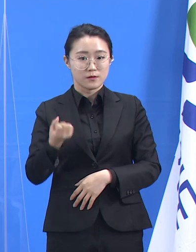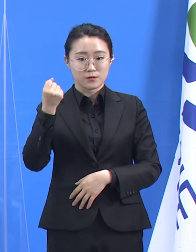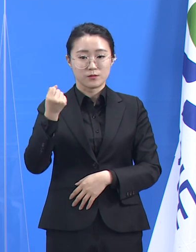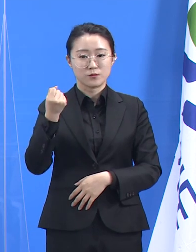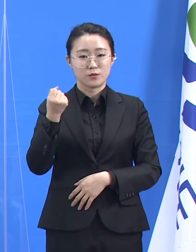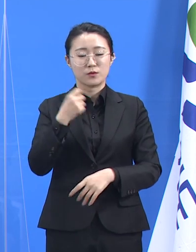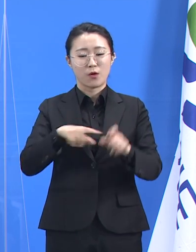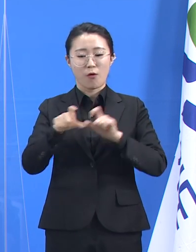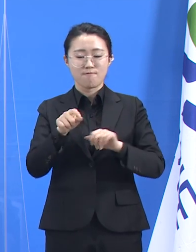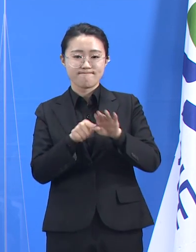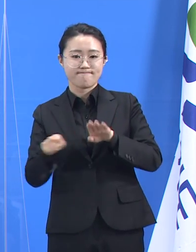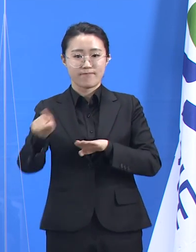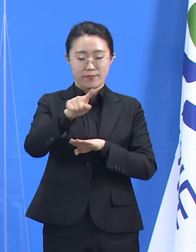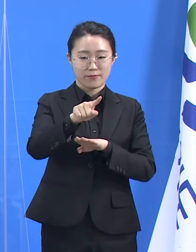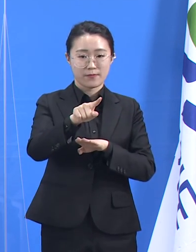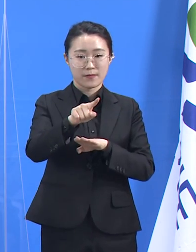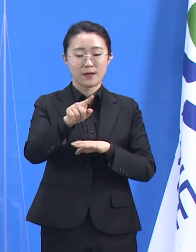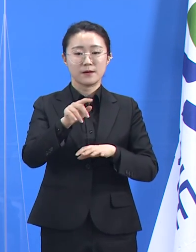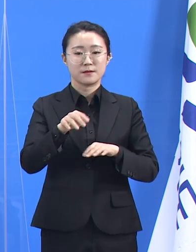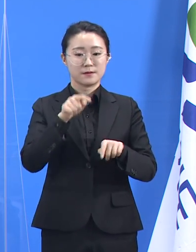있겠습니다. 감사합니다.